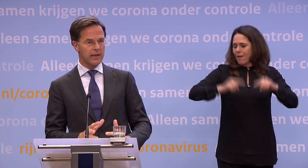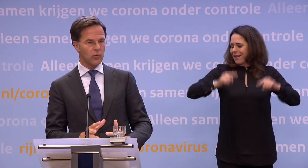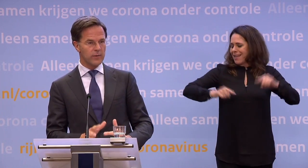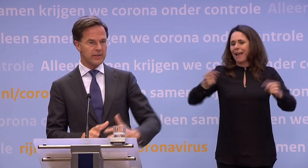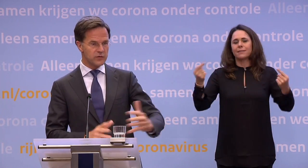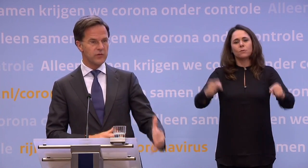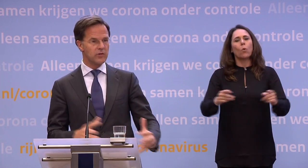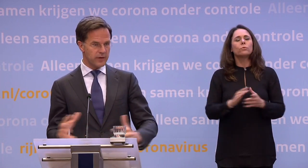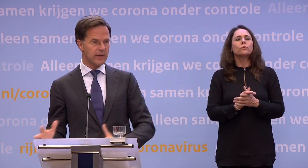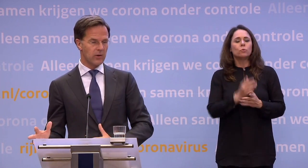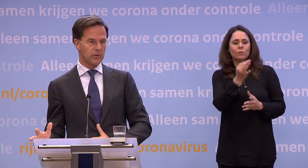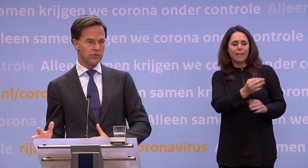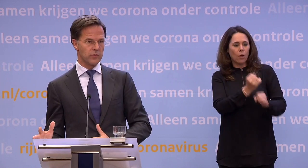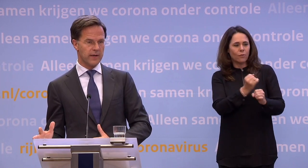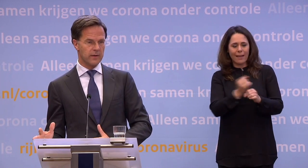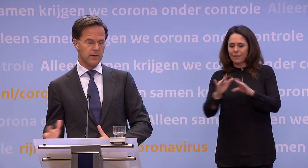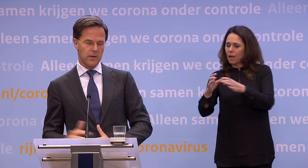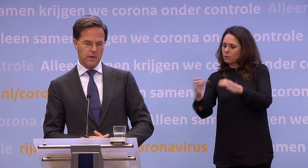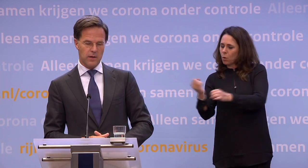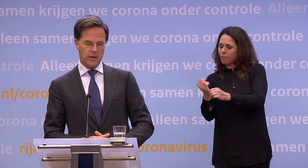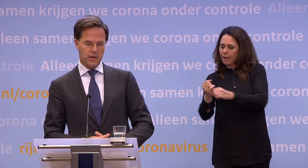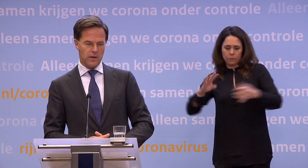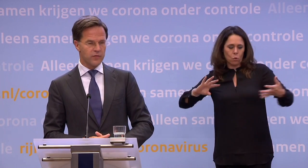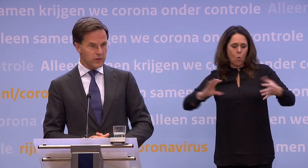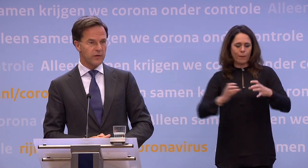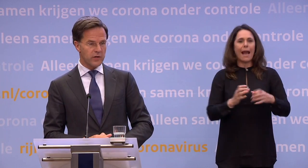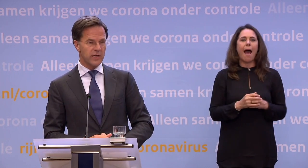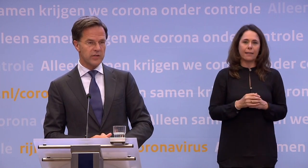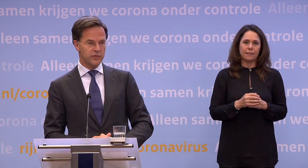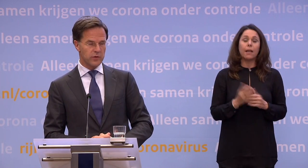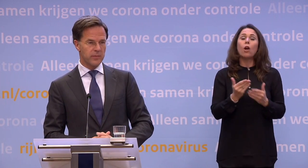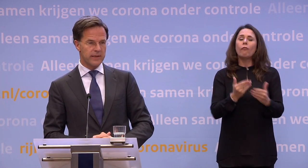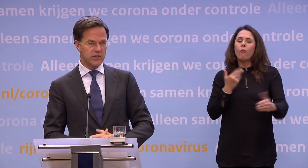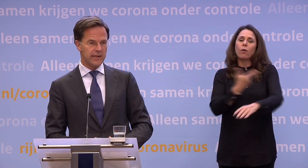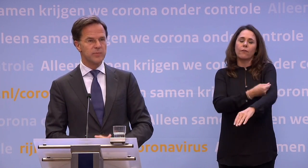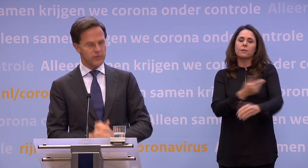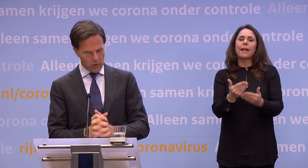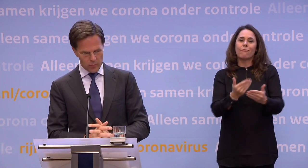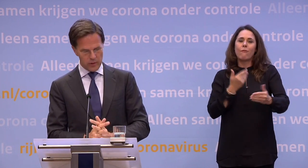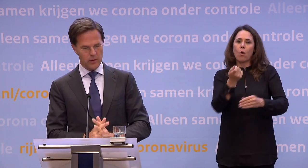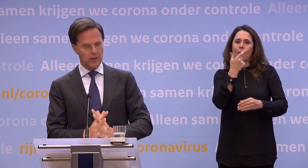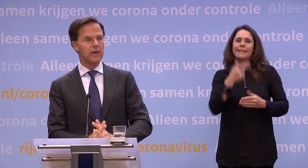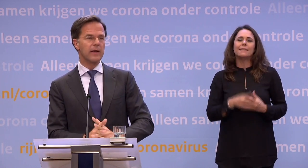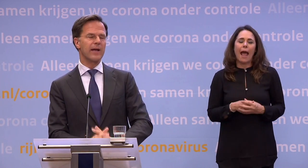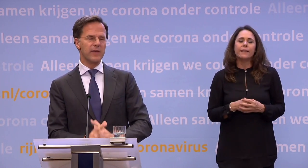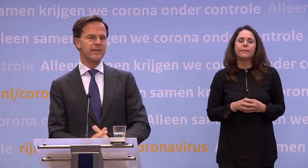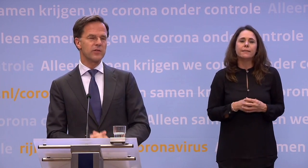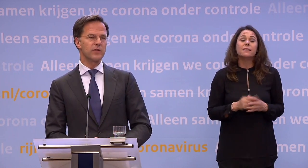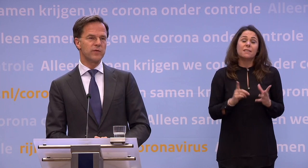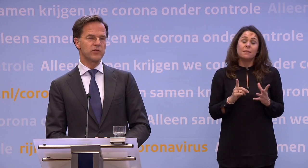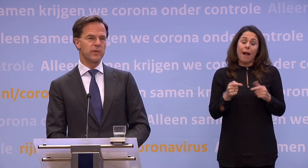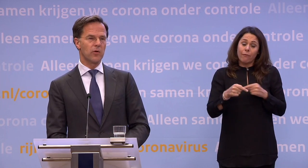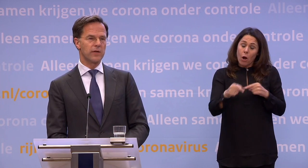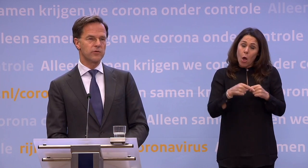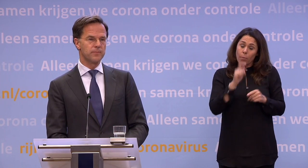gaat krijgen... ...in een combinatie van thuiswerken en op kantoor werken... ...voordat er een vaccin is en voordat er een medicijn is... ...maar voorlopig geldt echt